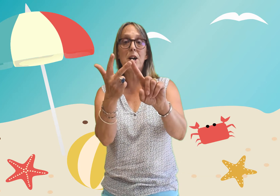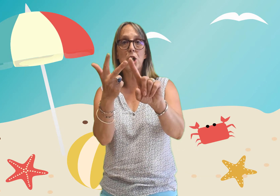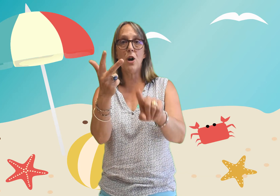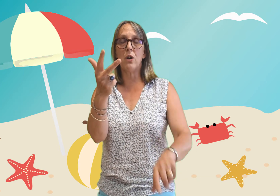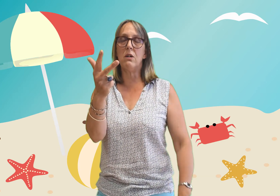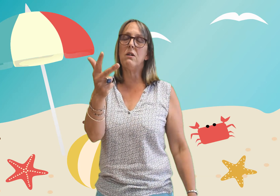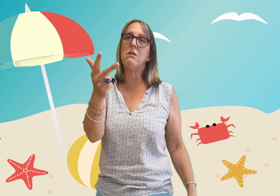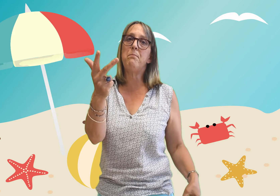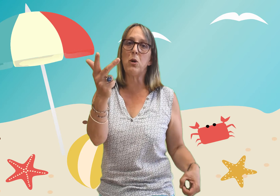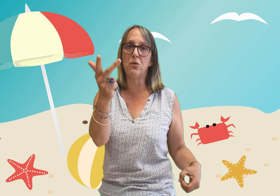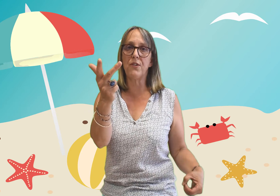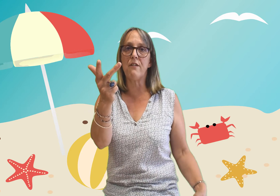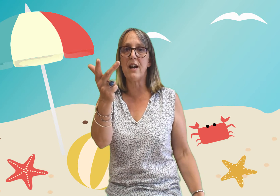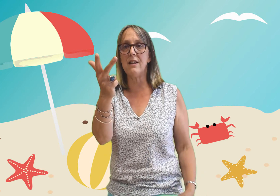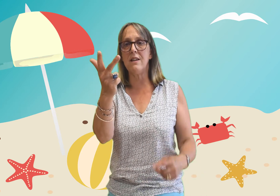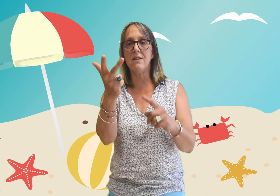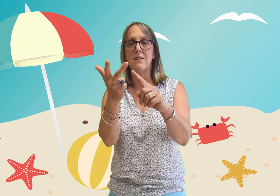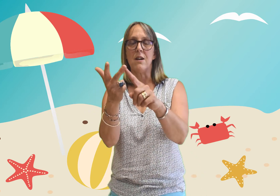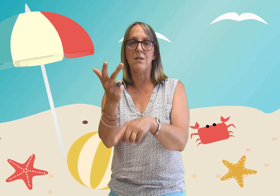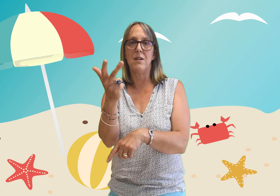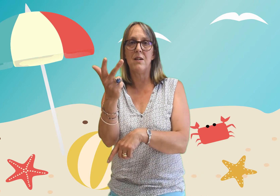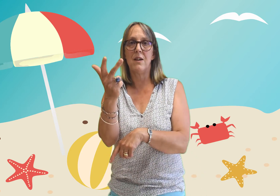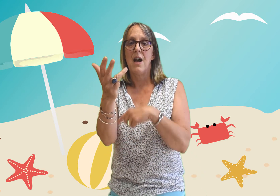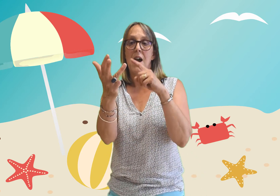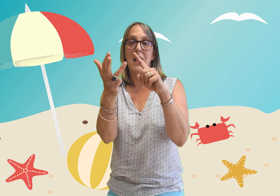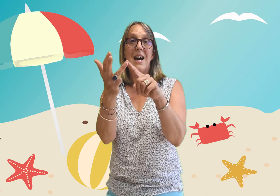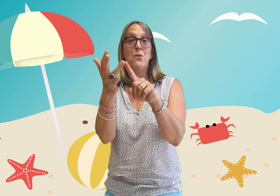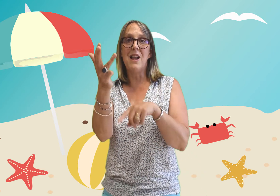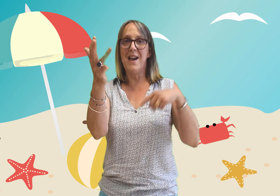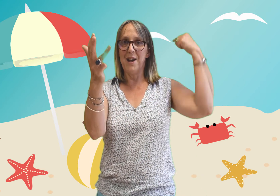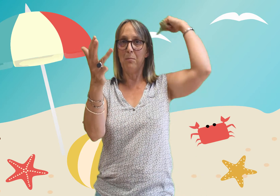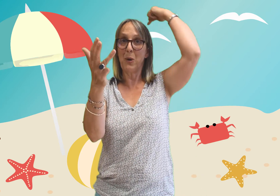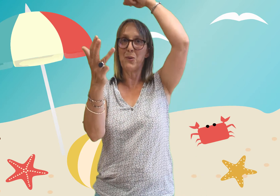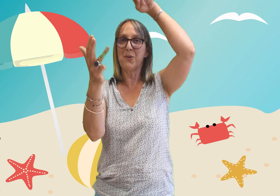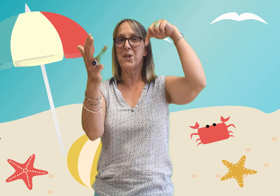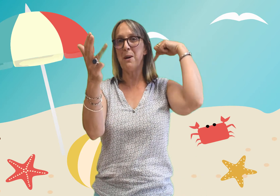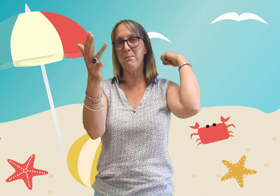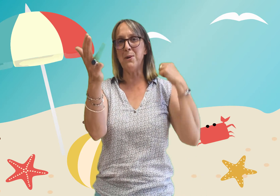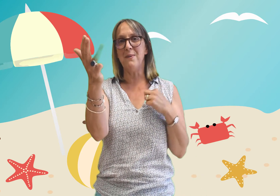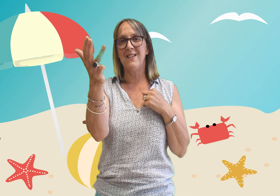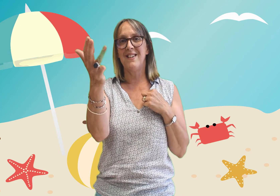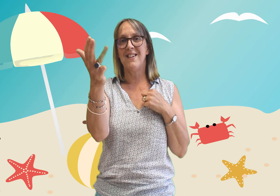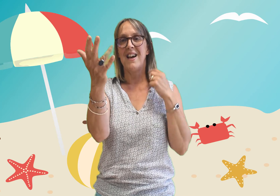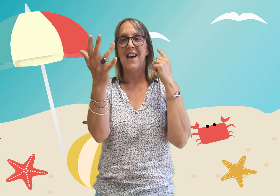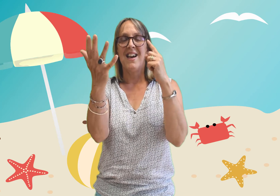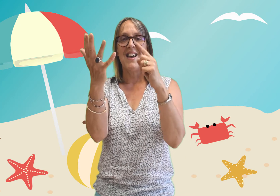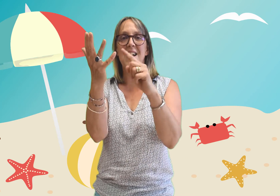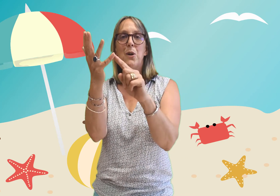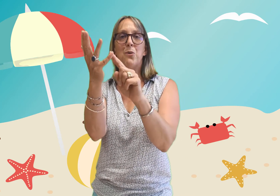majeur en porte sa valise l'annulaire porte son chapeau et le tout